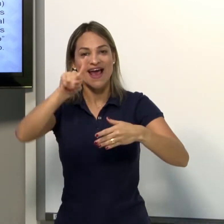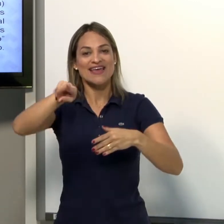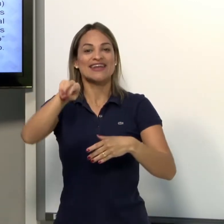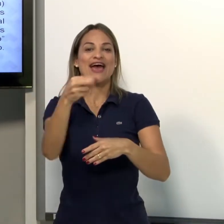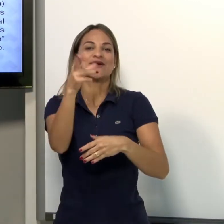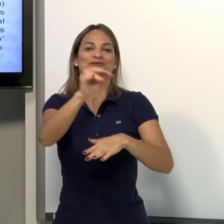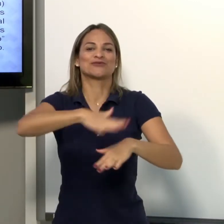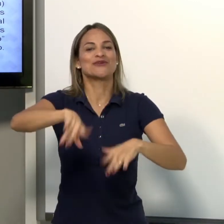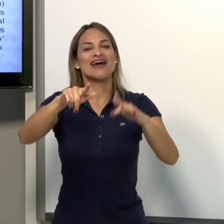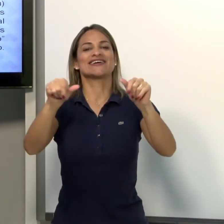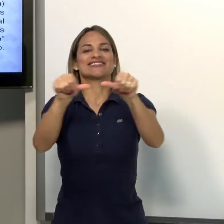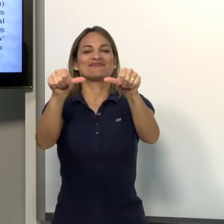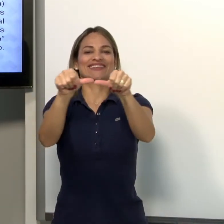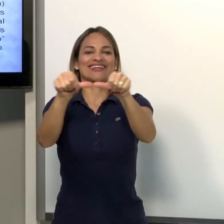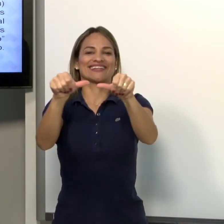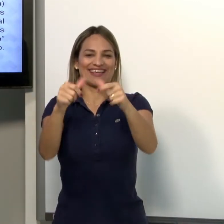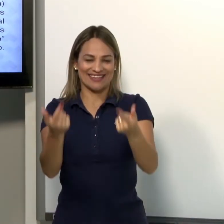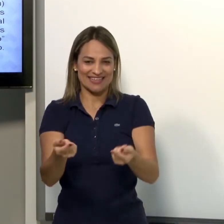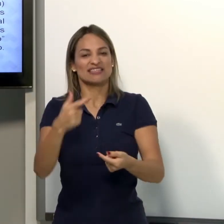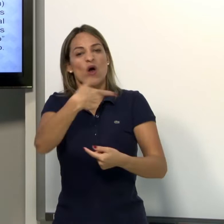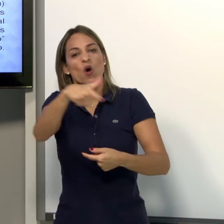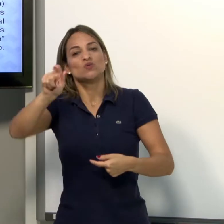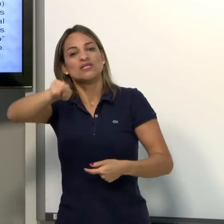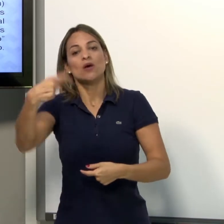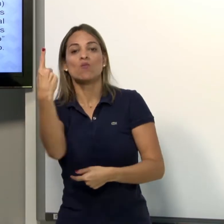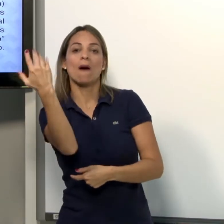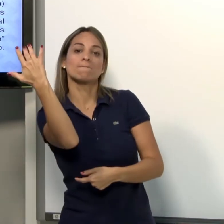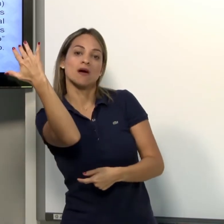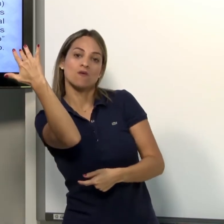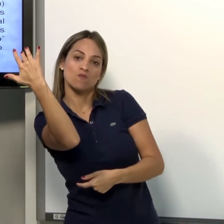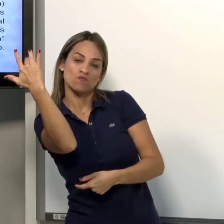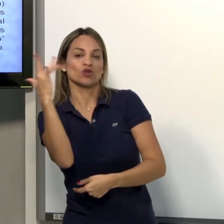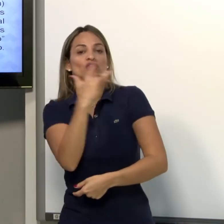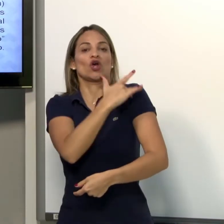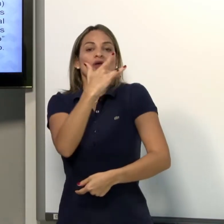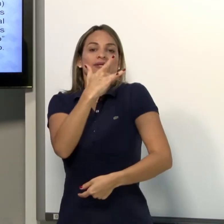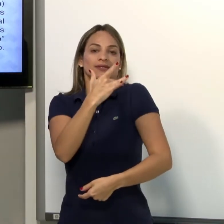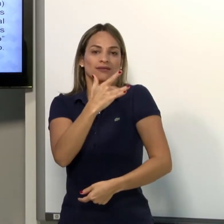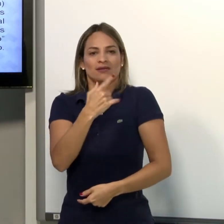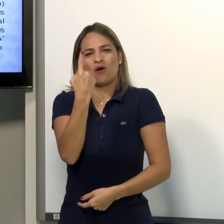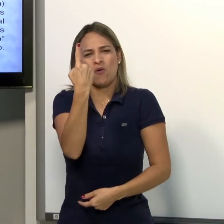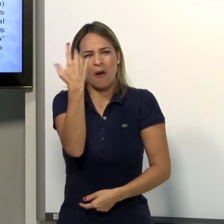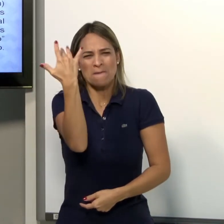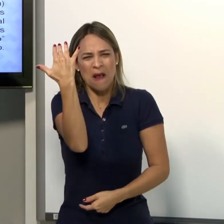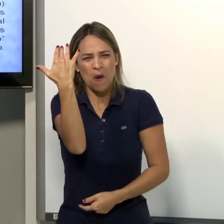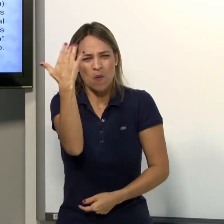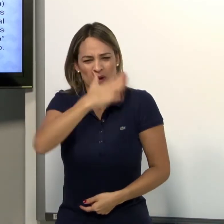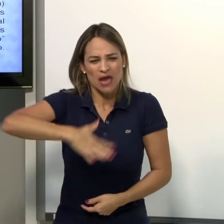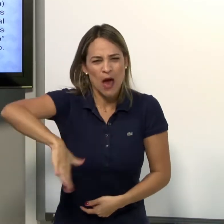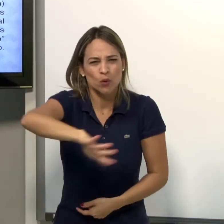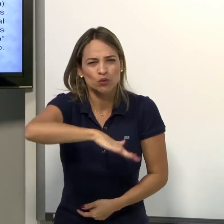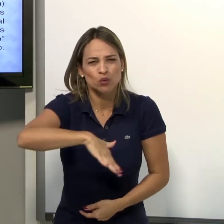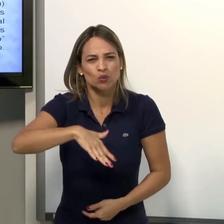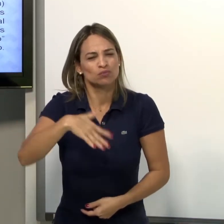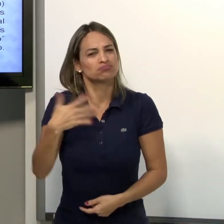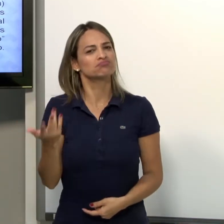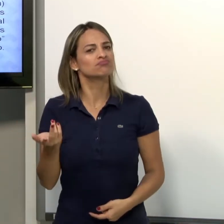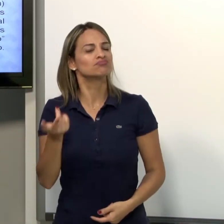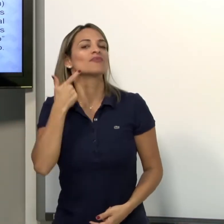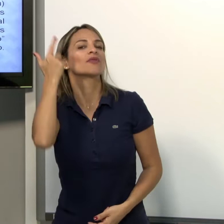fita de vídeo, de barco. Então, usamos a simetria, usamos as duas mãos. Alguns sinais que tocam o corpo podem ser usados com